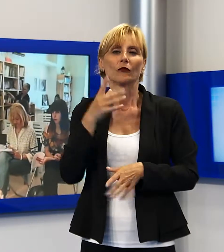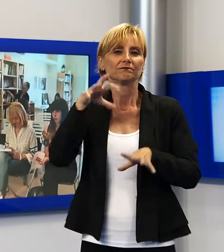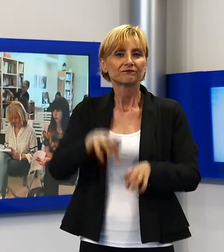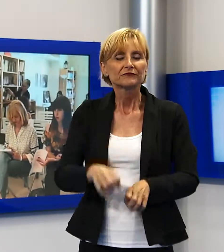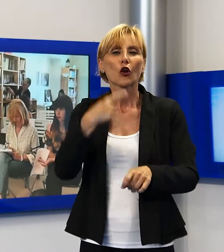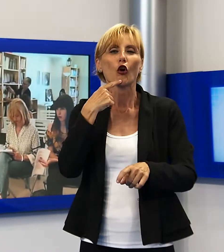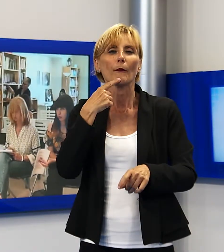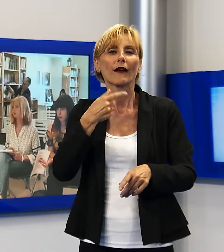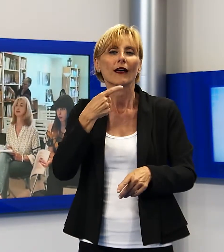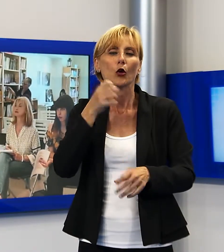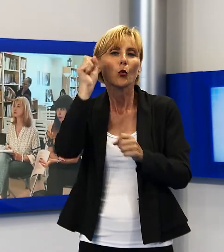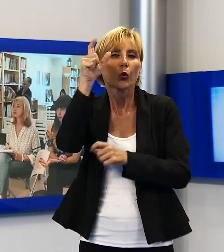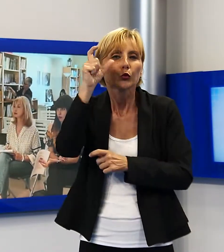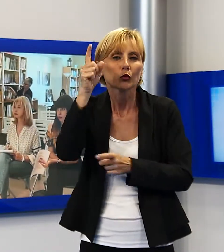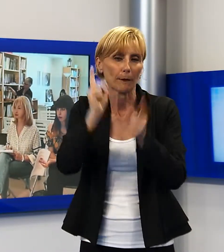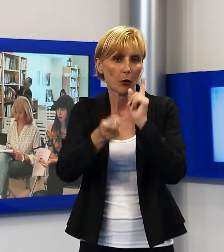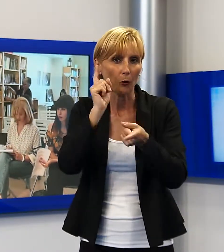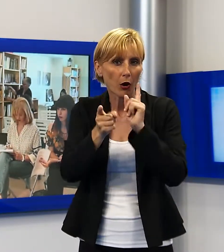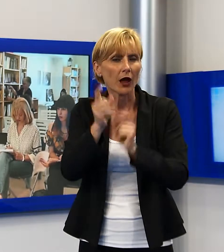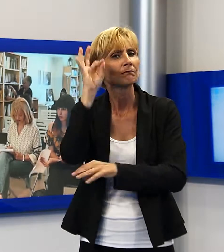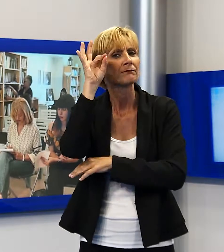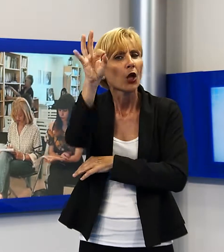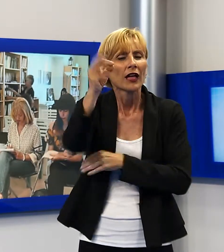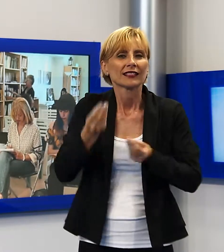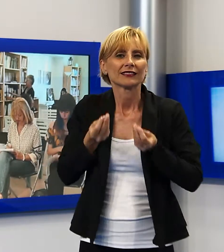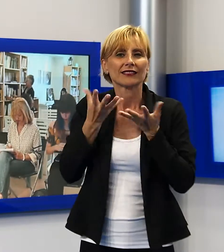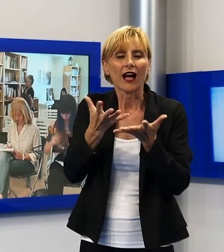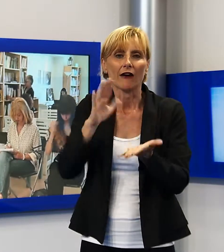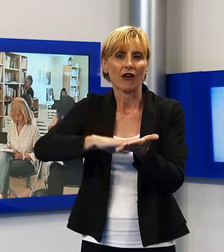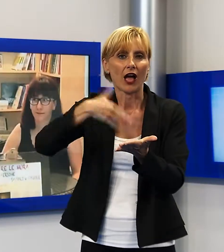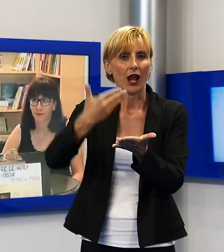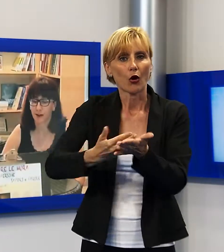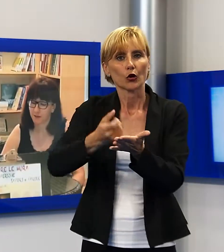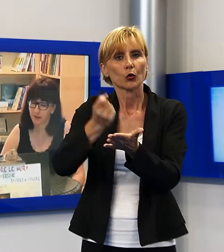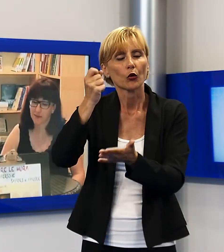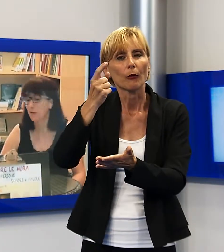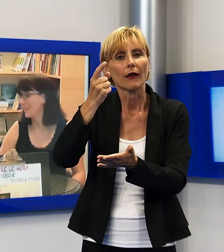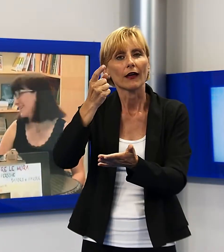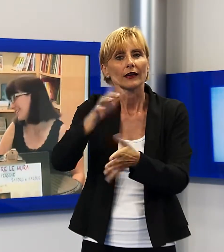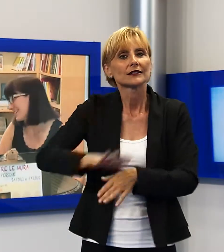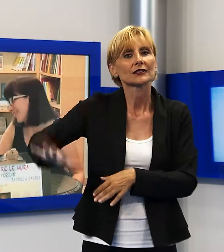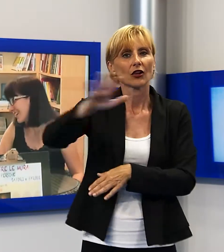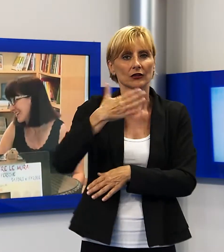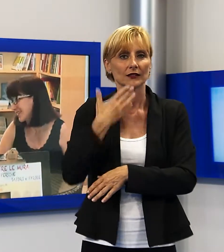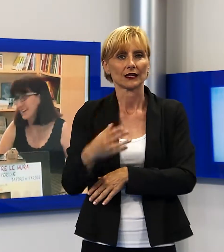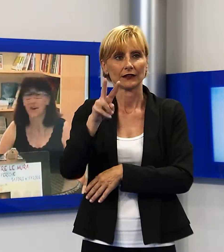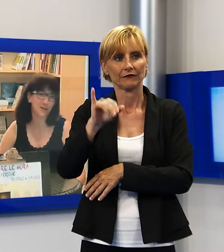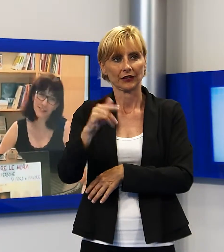culturalmente il quartiere di San Vito. L'evento avrà luogo domenica 10 giugno presso il teatro all'aperto. Sarà Marco Brinzi a